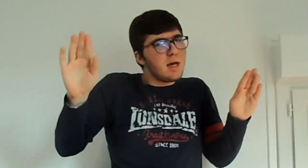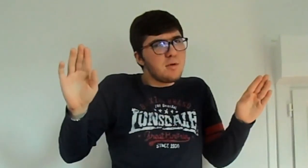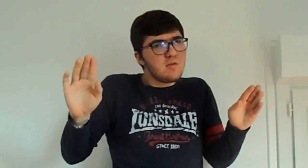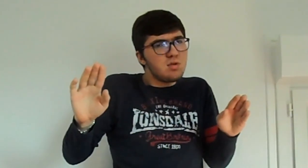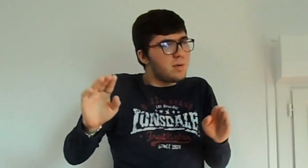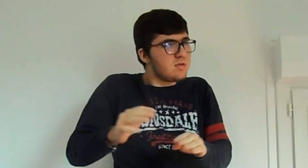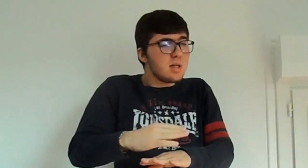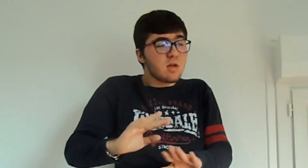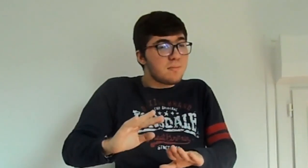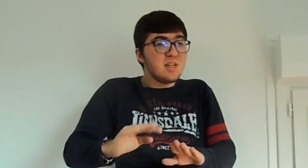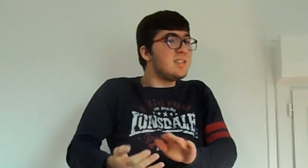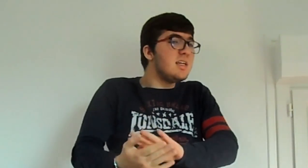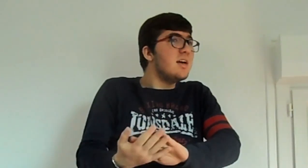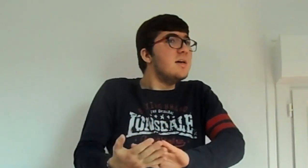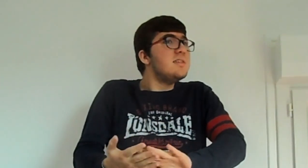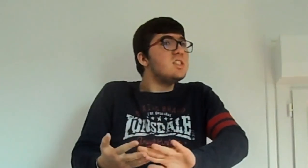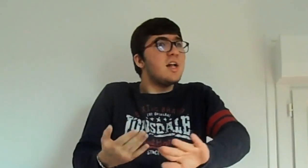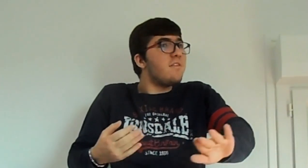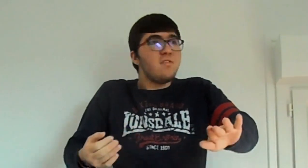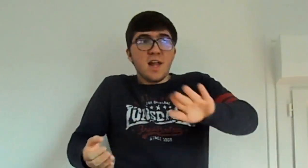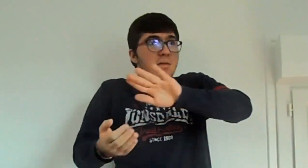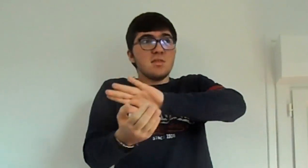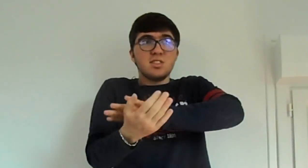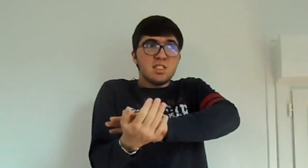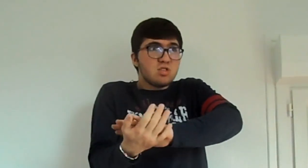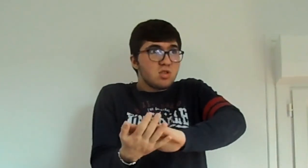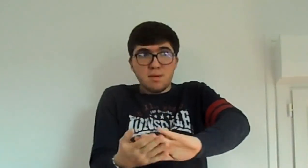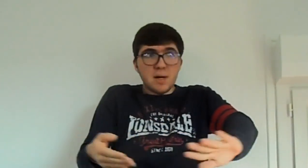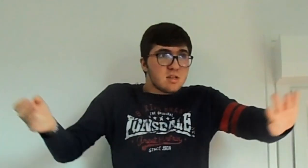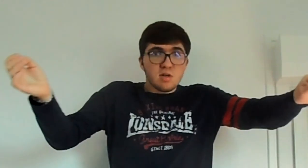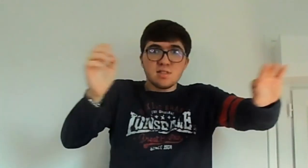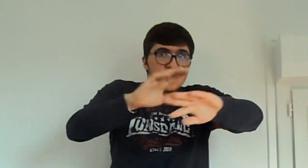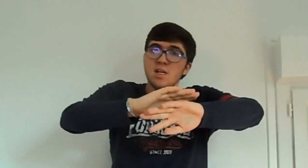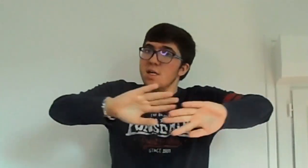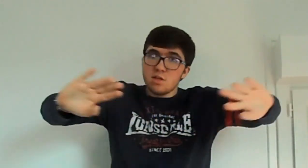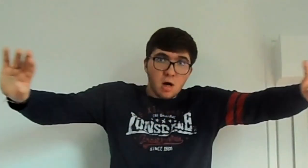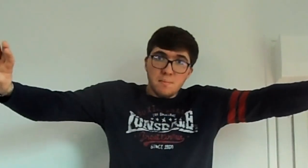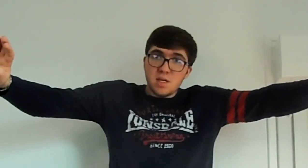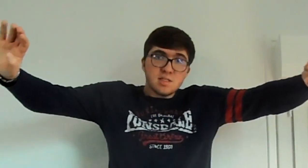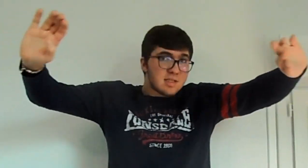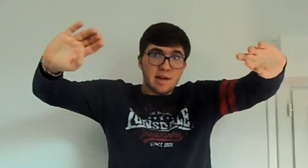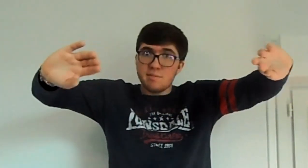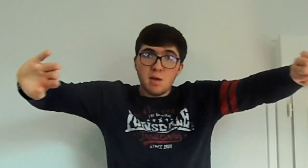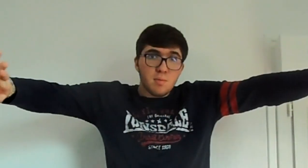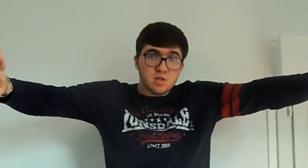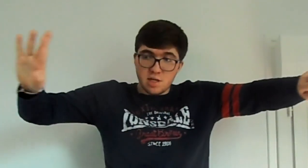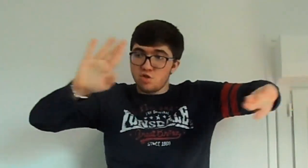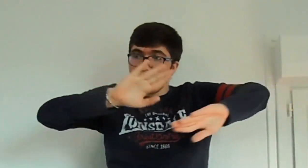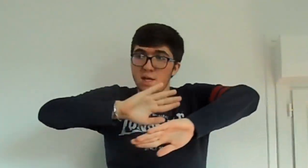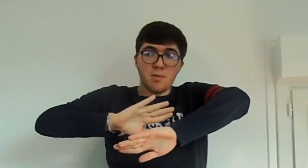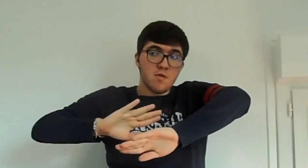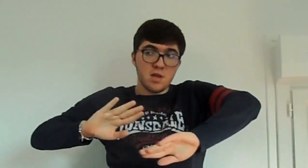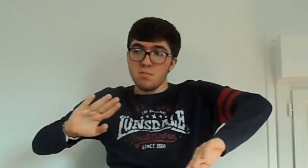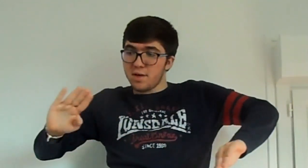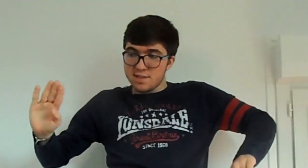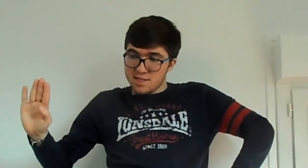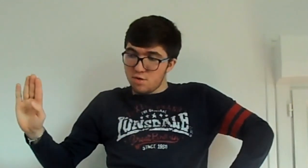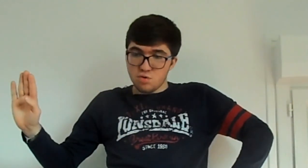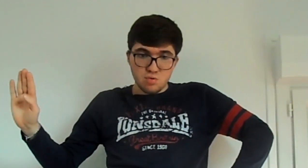'il n pas une vidéo par semaine, tant pis. Si, si j'ai la flemme, si je n'ai pas le temps, si, tant pis, ce sera la semaine prochaine, je n'ai pas envie de me casser le cul.